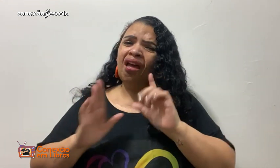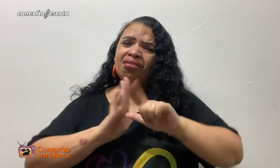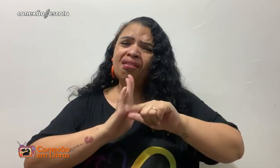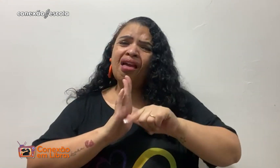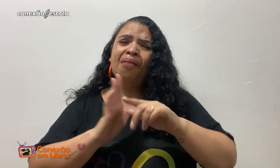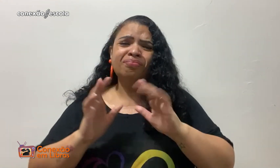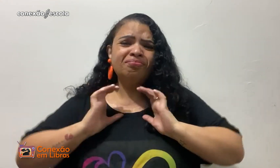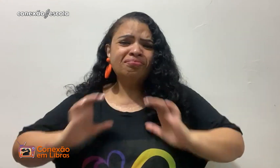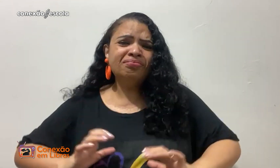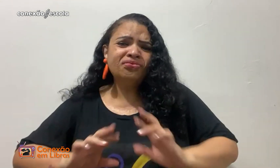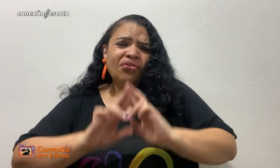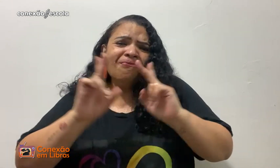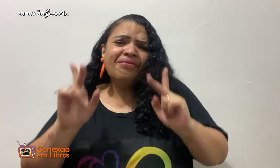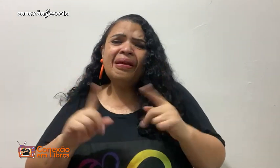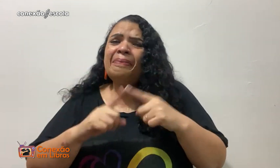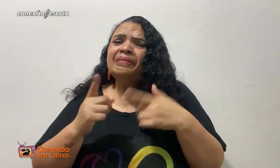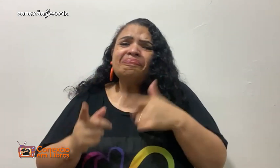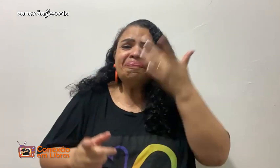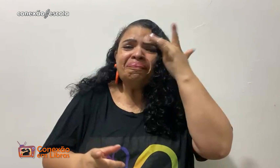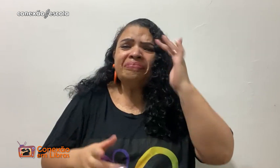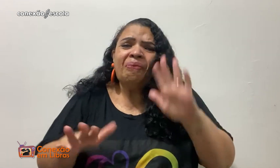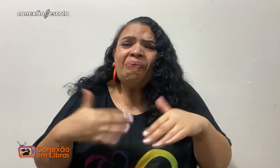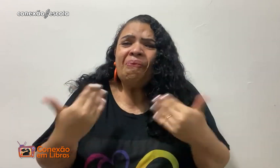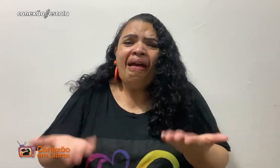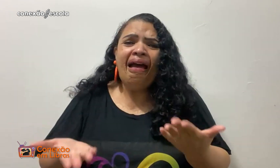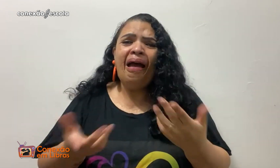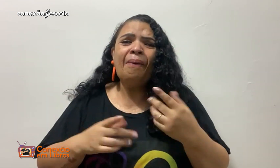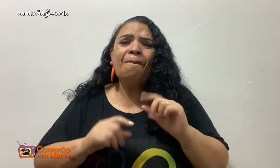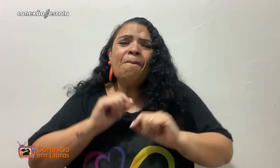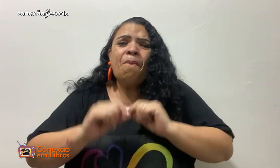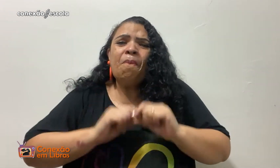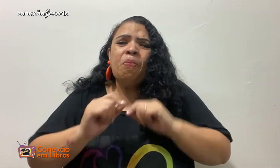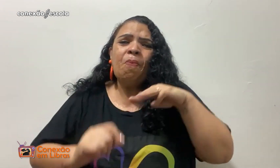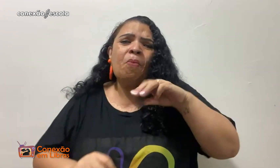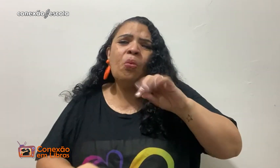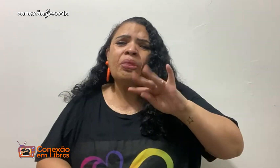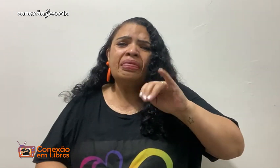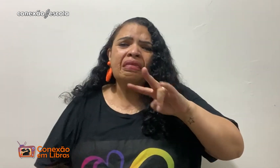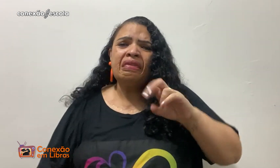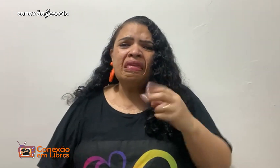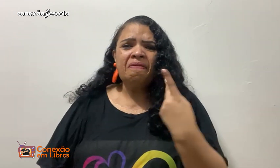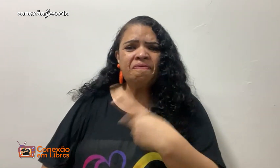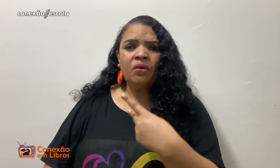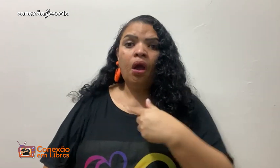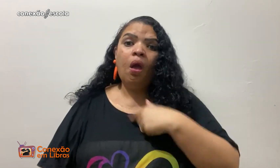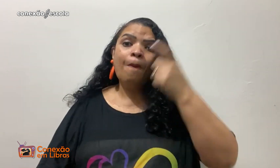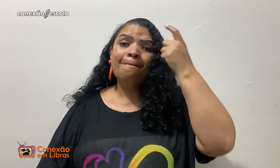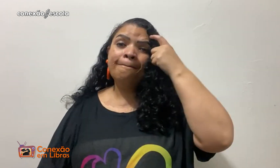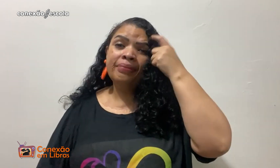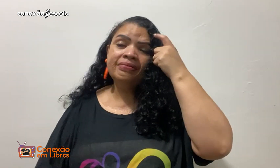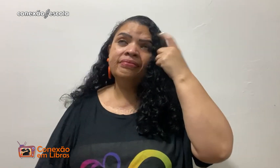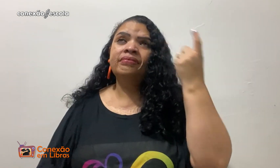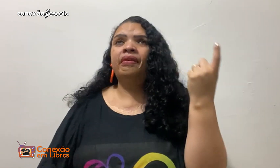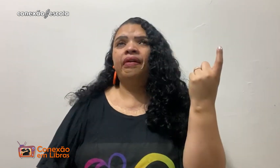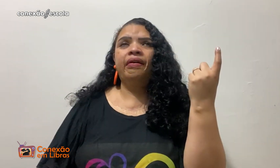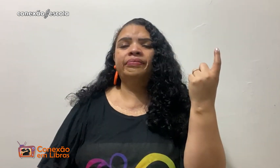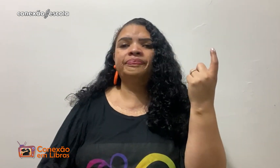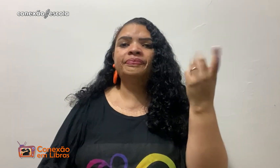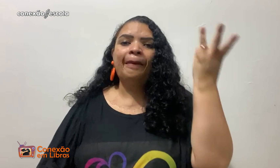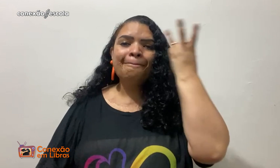ainda. E eu realmente percebi que ela tinha um comportamento diferente, mas eu não sabia por quê. E qual que era o motivo? Eu